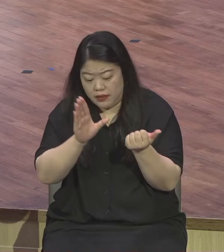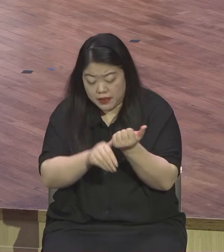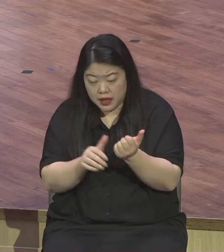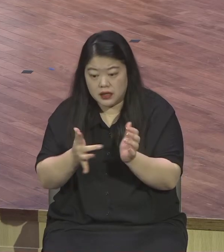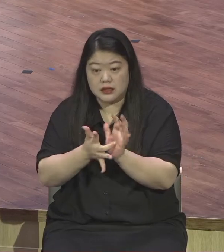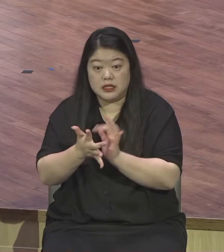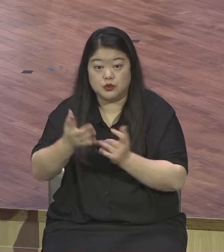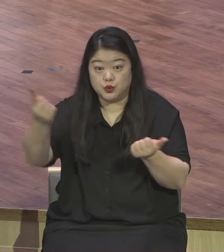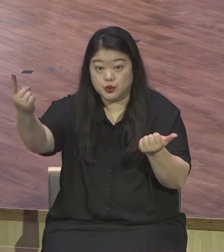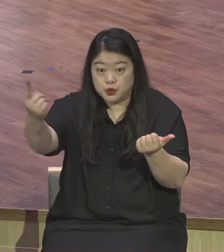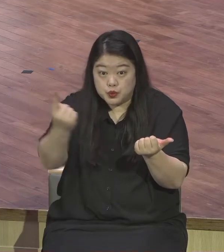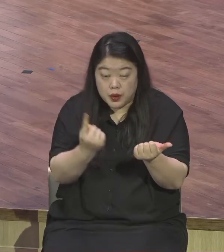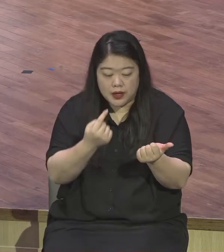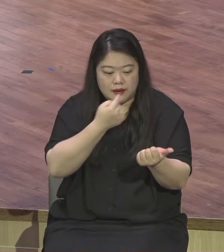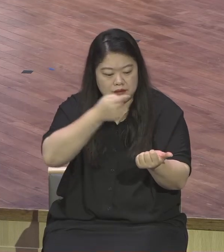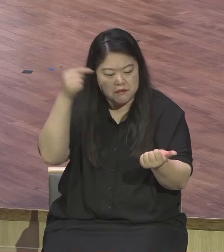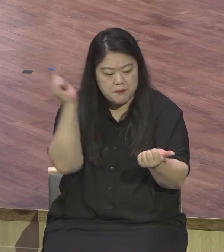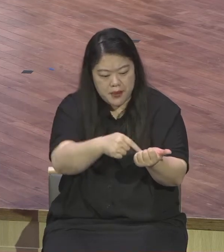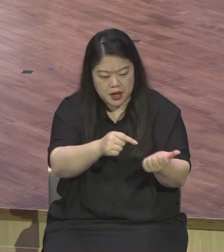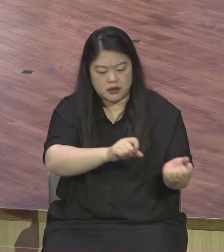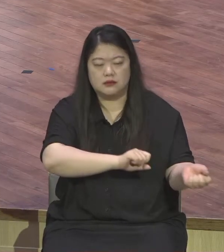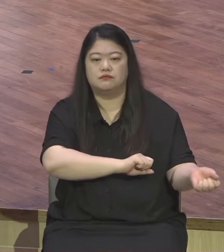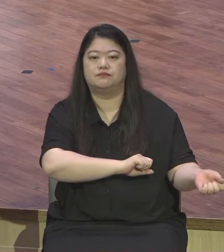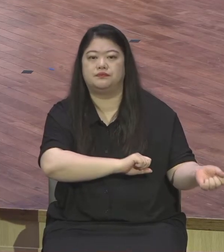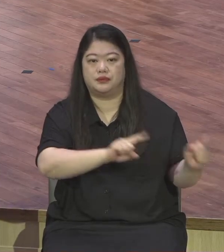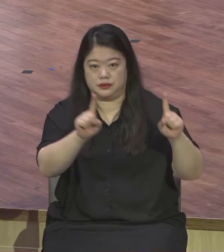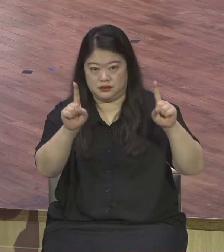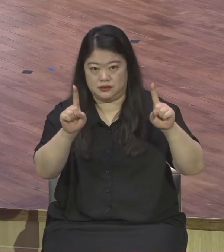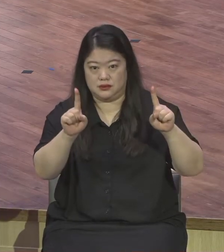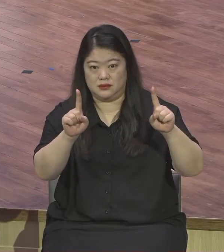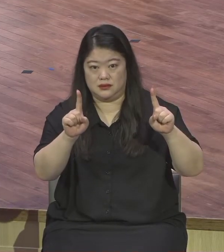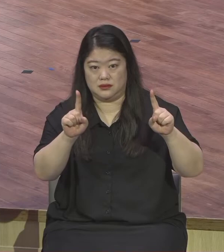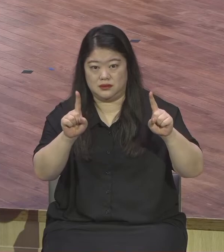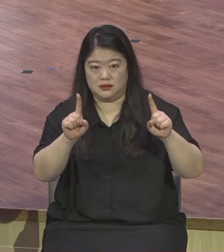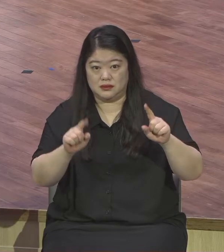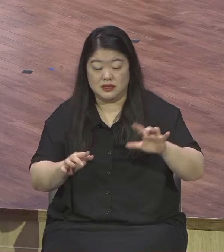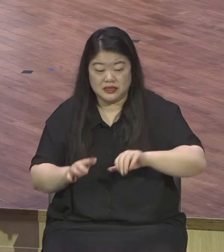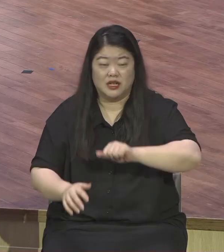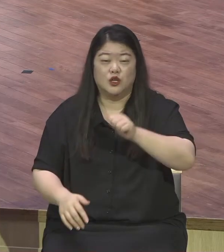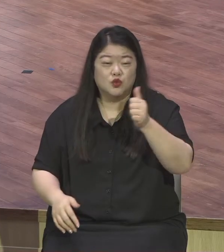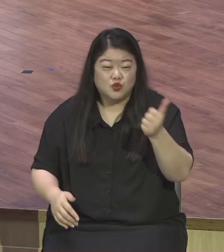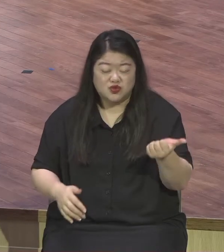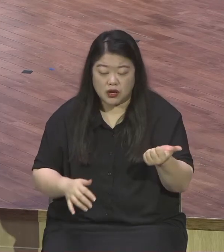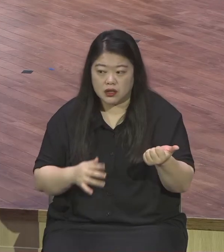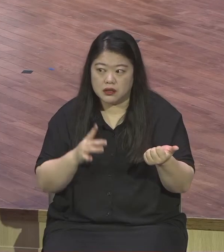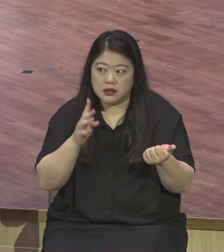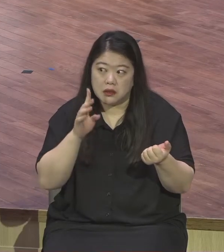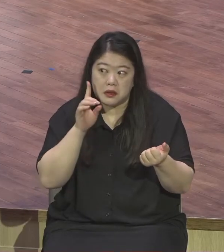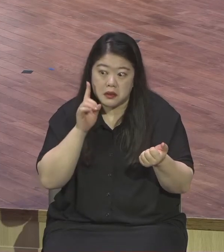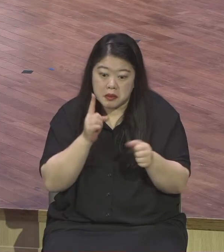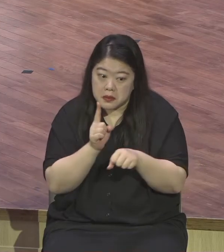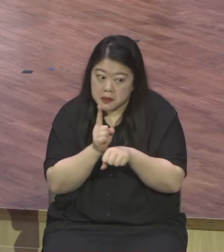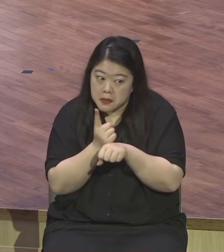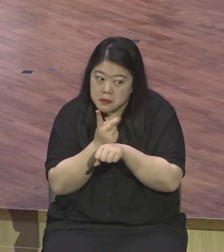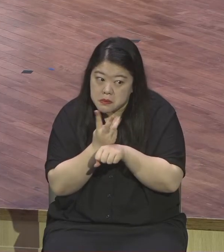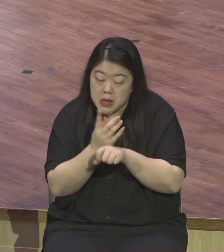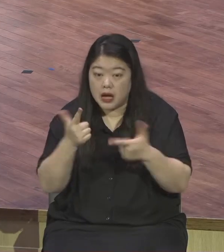오셔서 살려주셨어요. 그것도 죽은 지 사흘이나 되고 무덤 안에 있는 이미